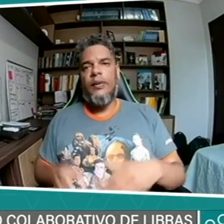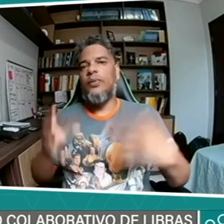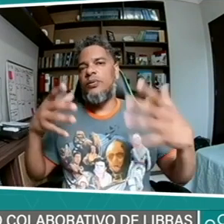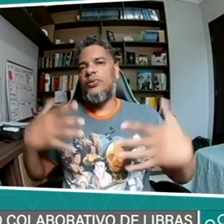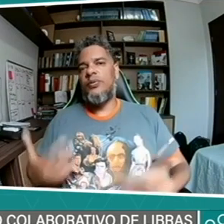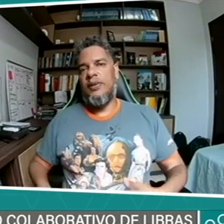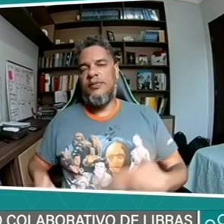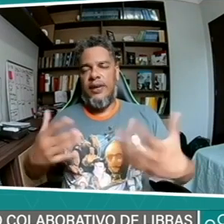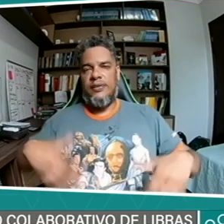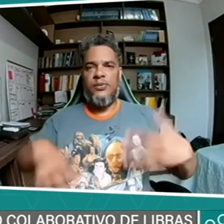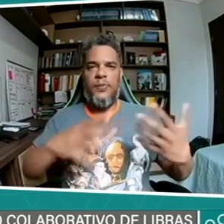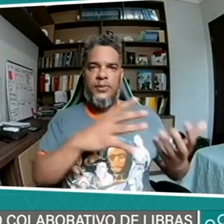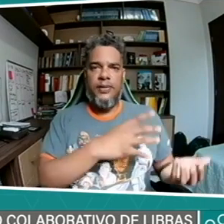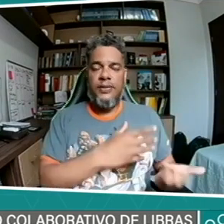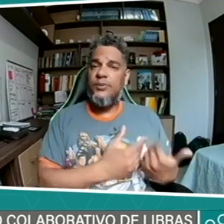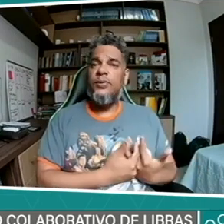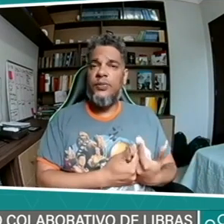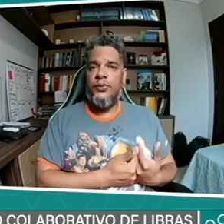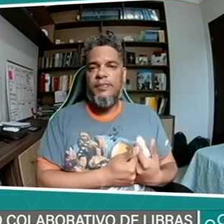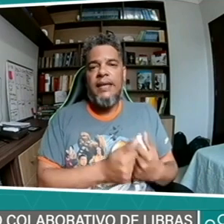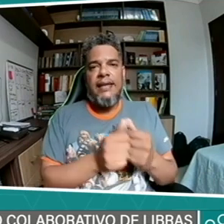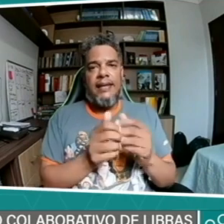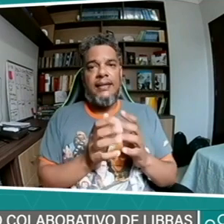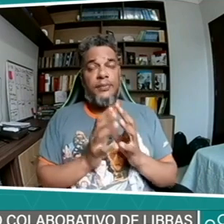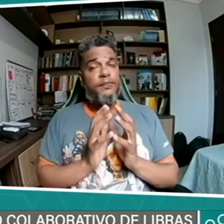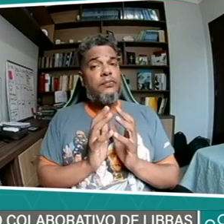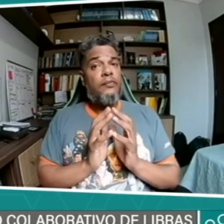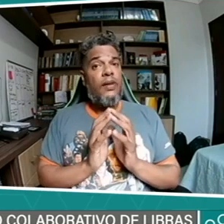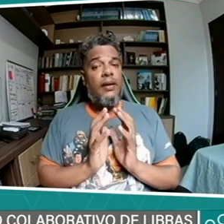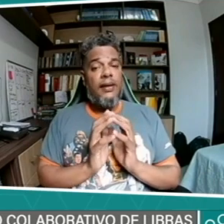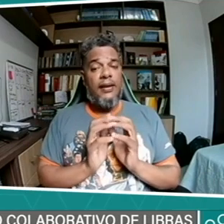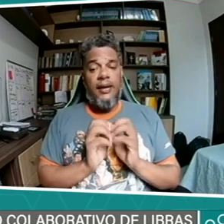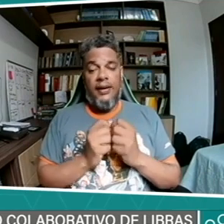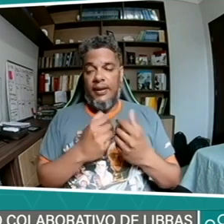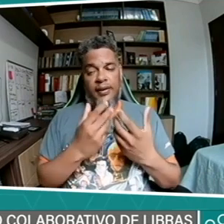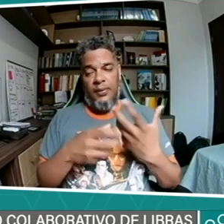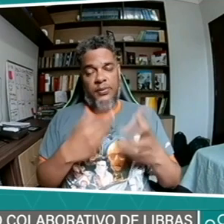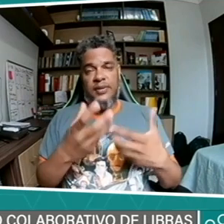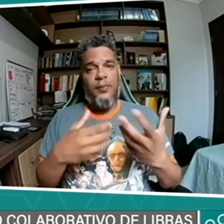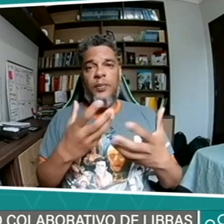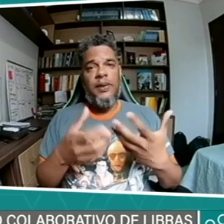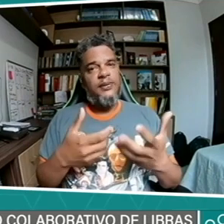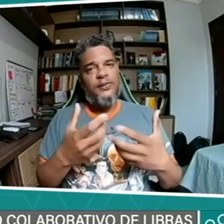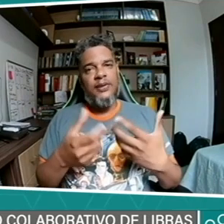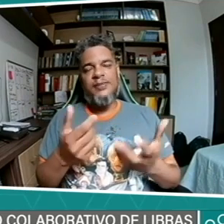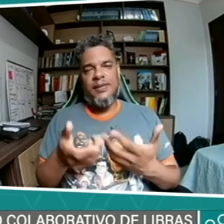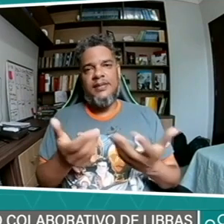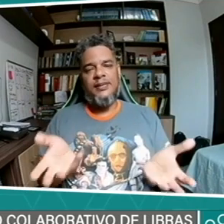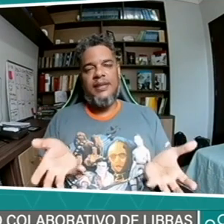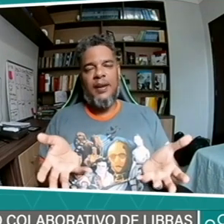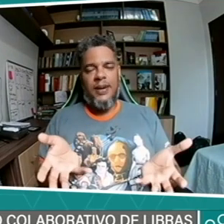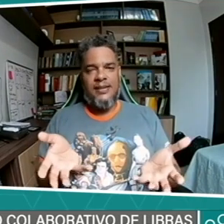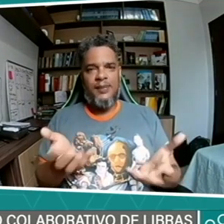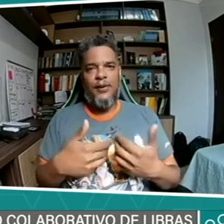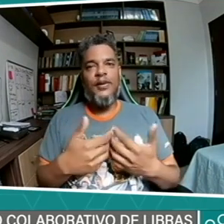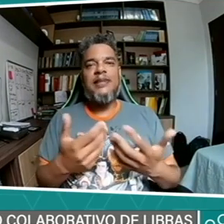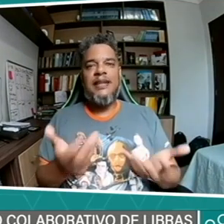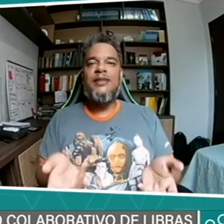construo as frases do português de outro. Então, o cérebro humano, infelizmente, não tem capacidade para fazer isso. Se